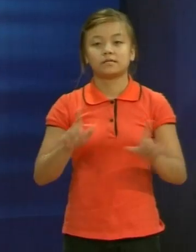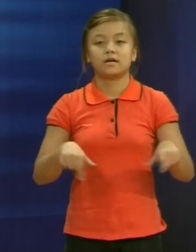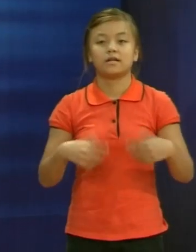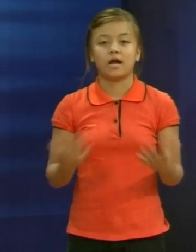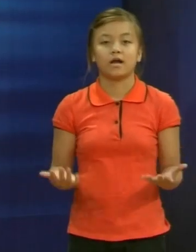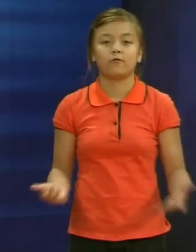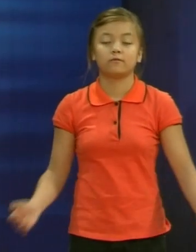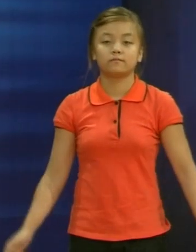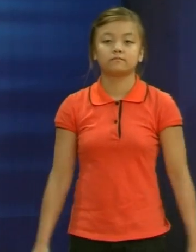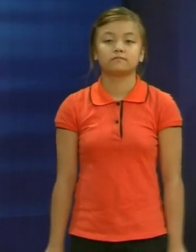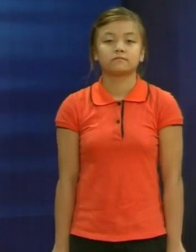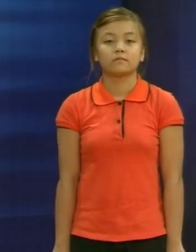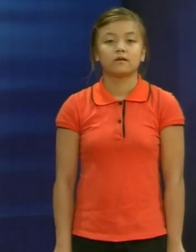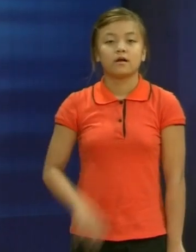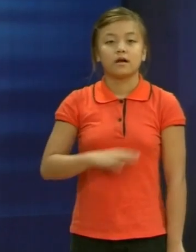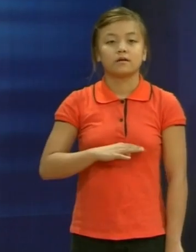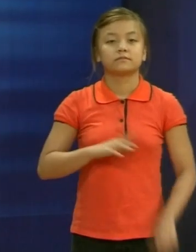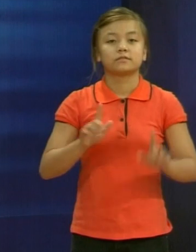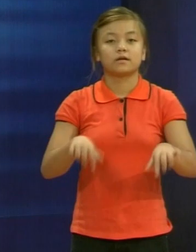Thế theo bạn người em trong tình huống vừa rồi là người như thế nào nhỉ